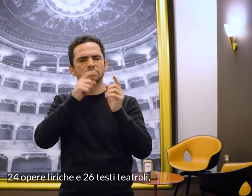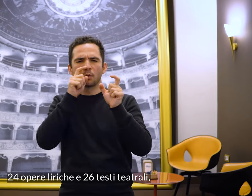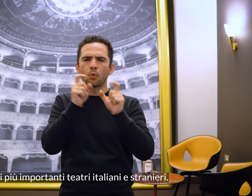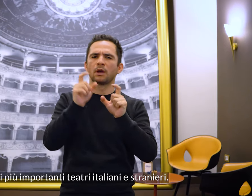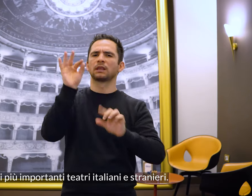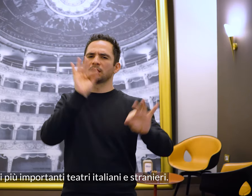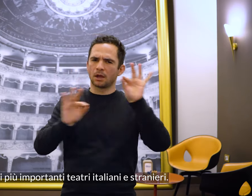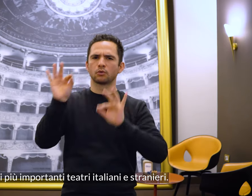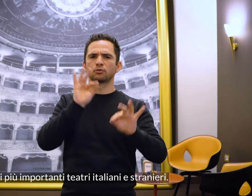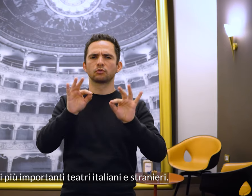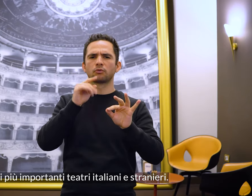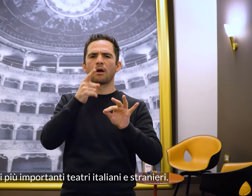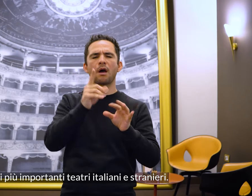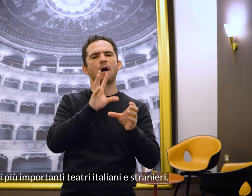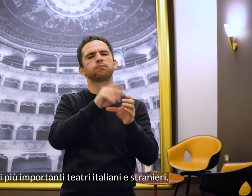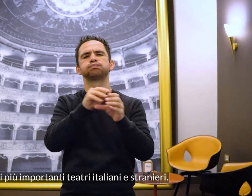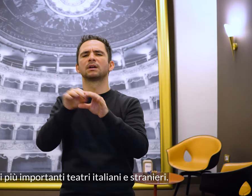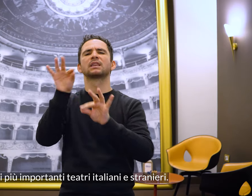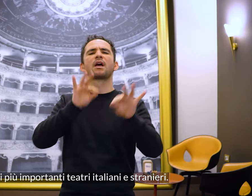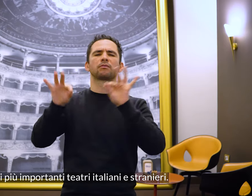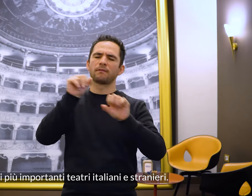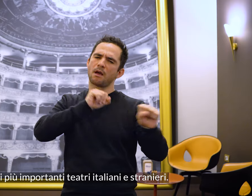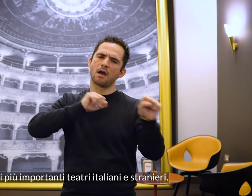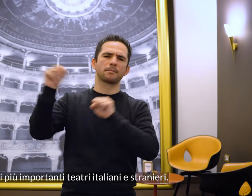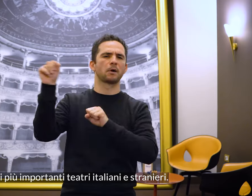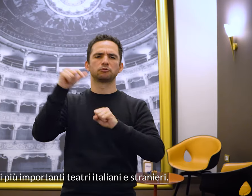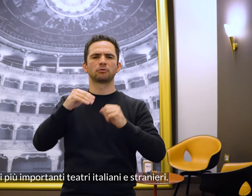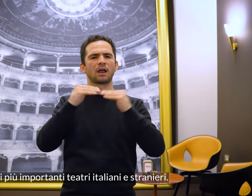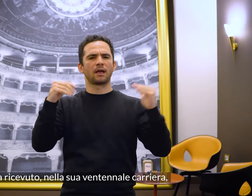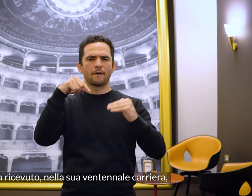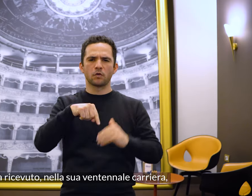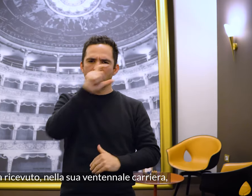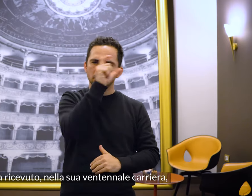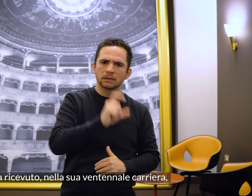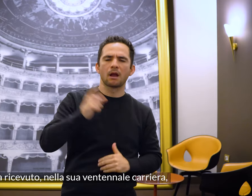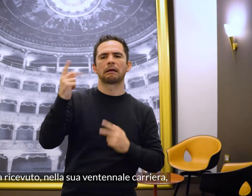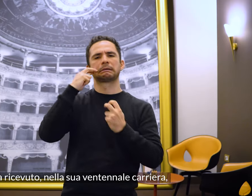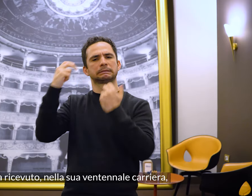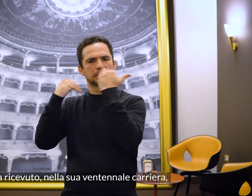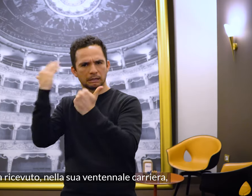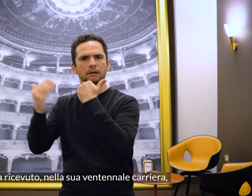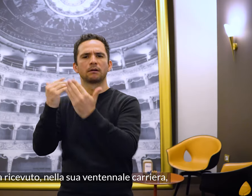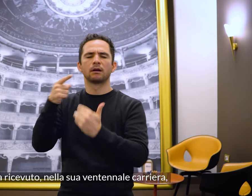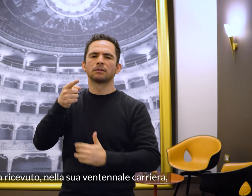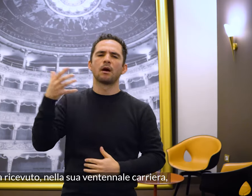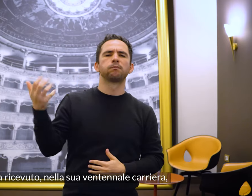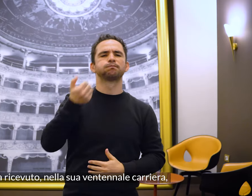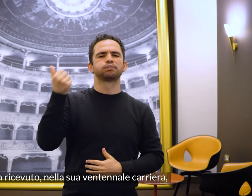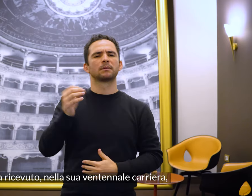nei più importanti teatri italiani e stranieri. Ha ricevuto nella sua ventennale carriera